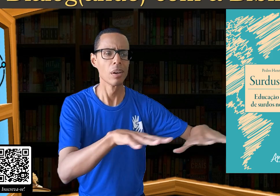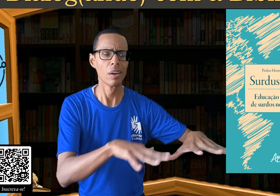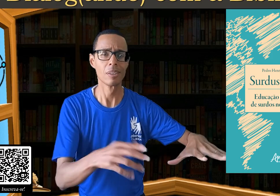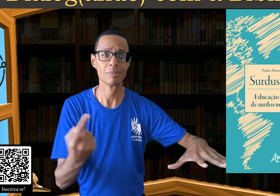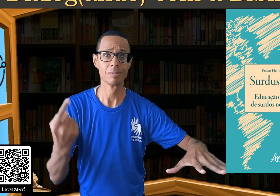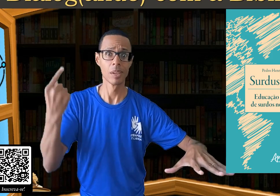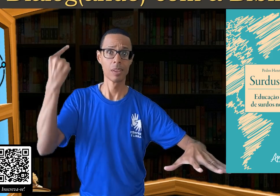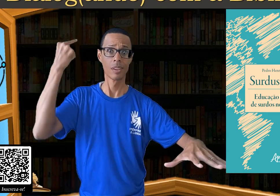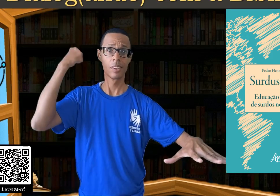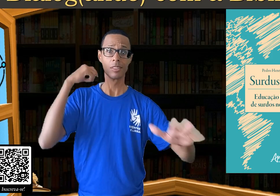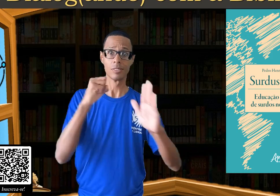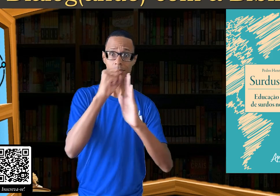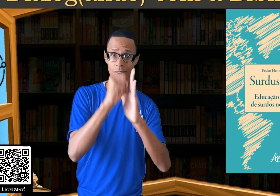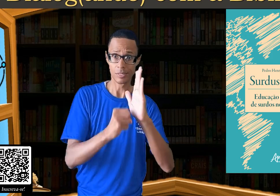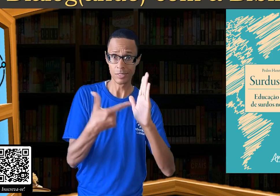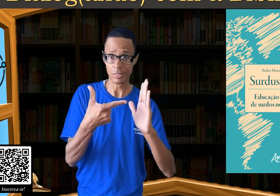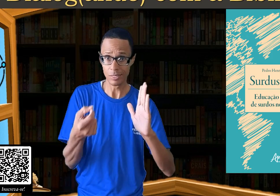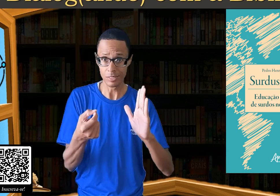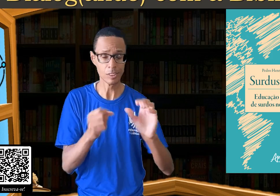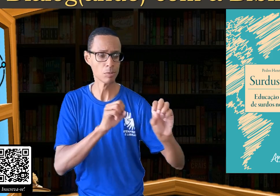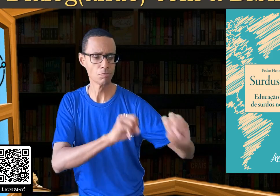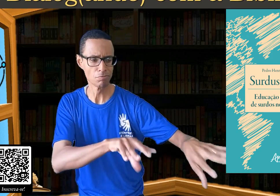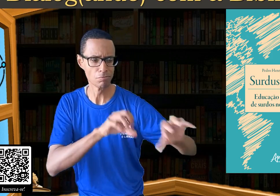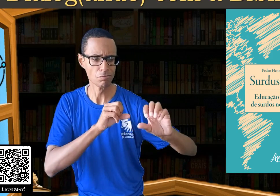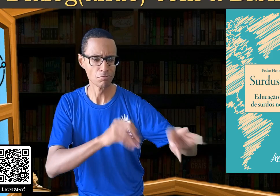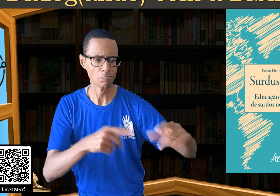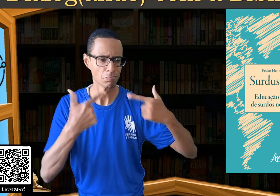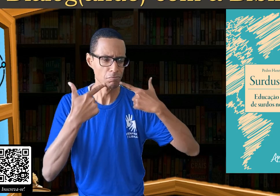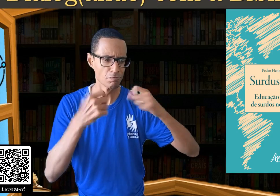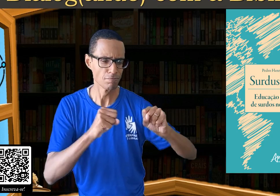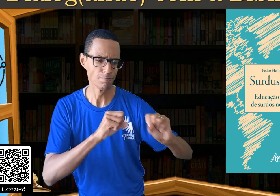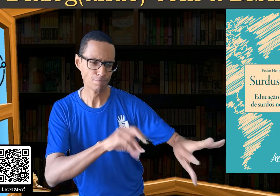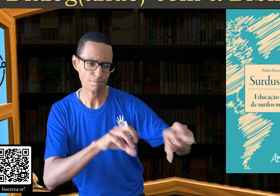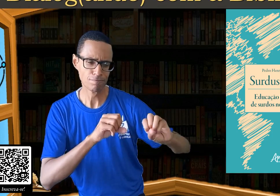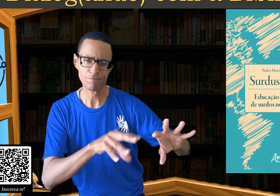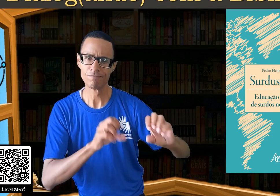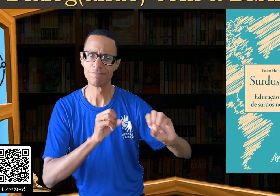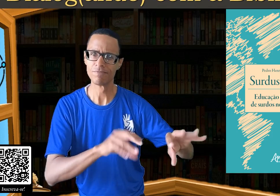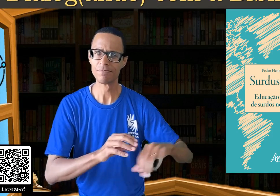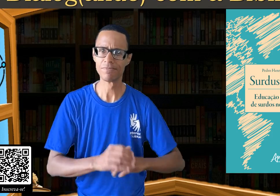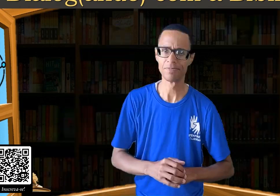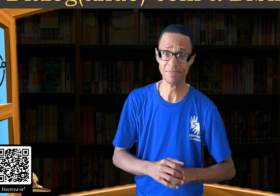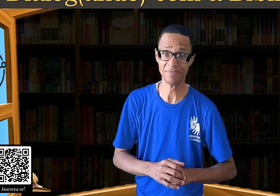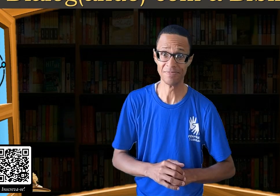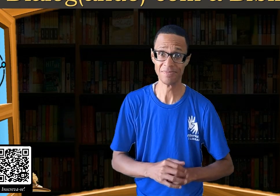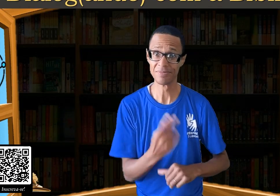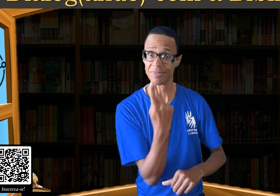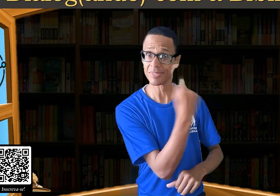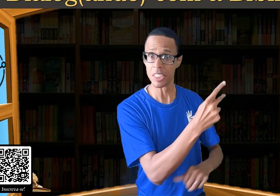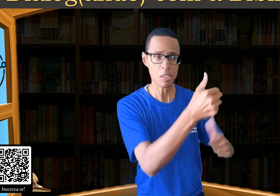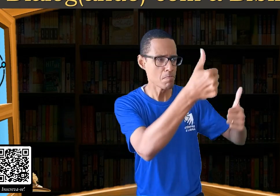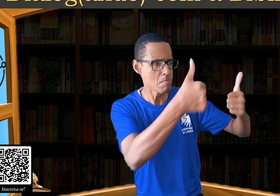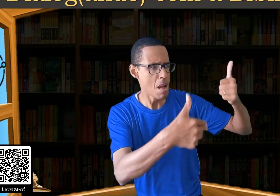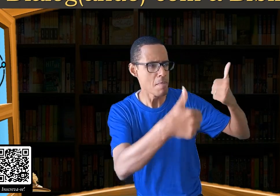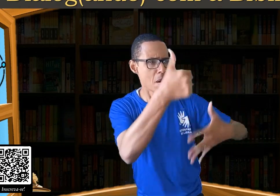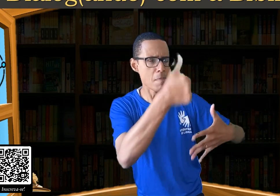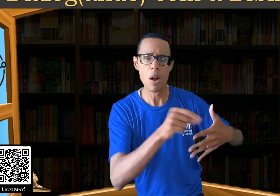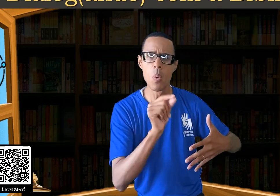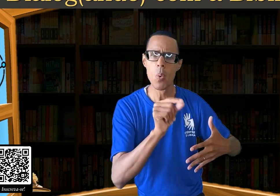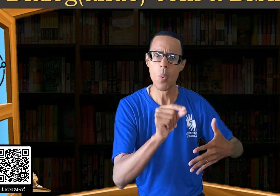Educação Linguística de Surdos no Século XX. Vamos continuar ampliando